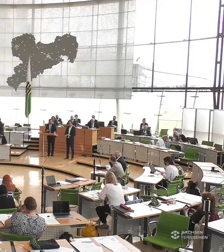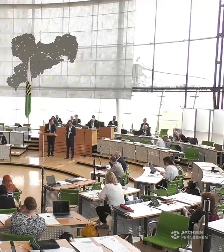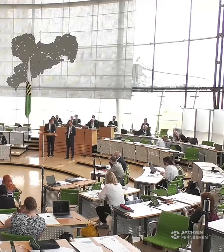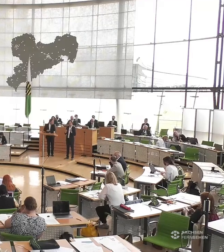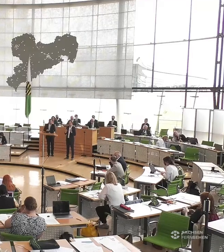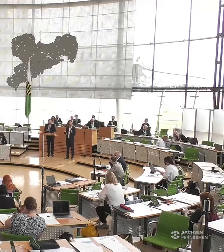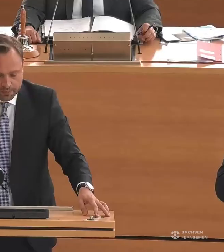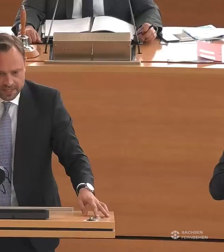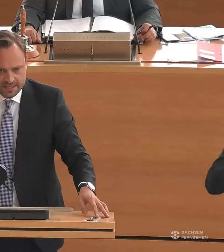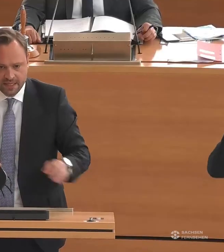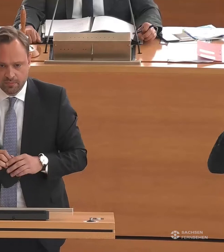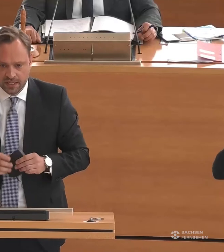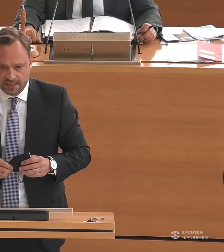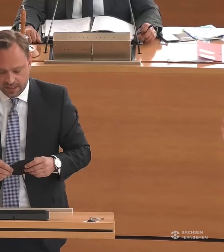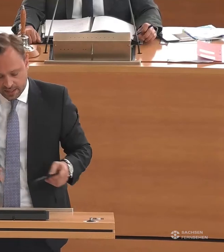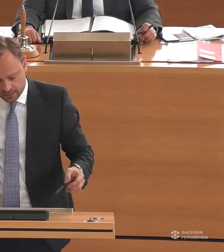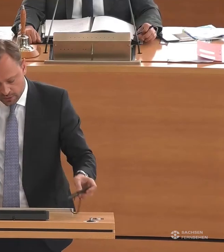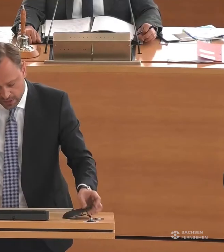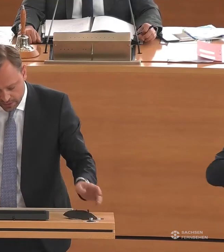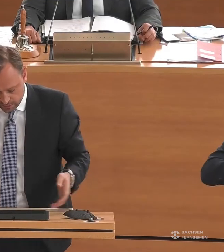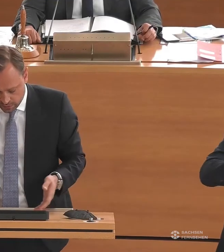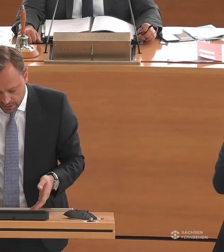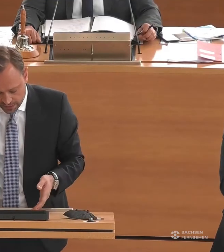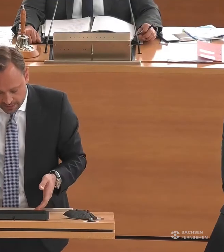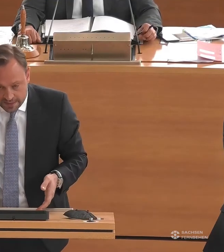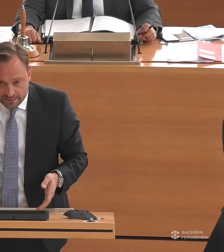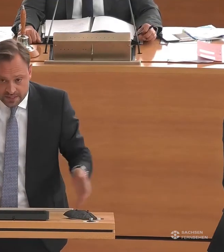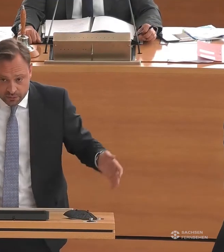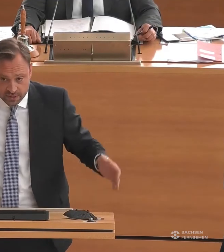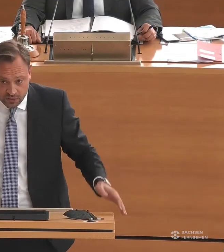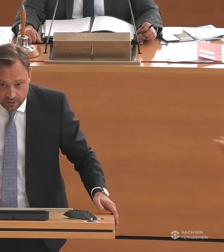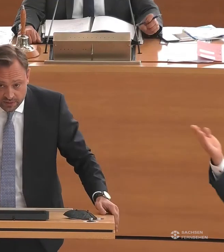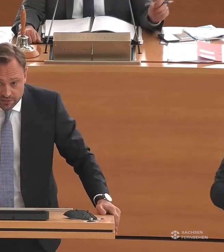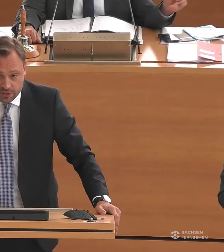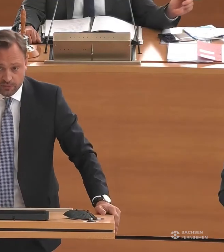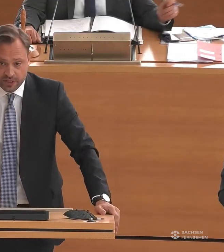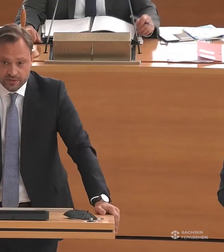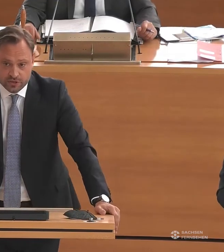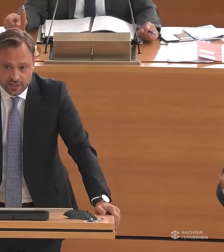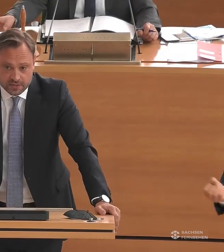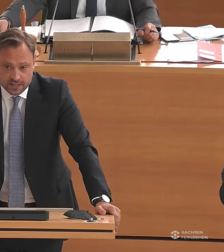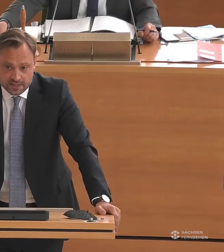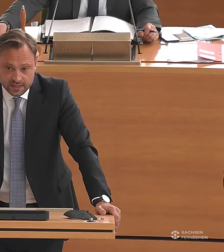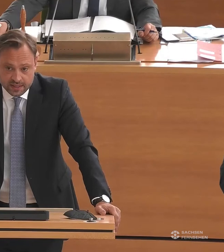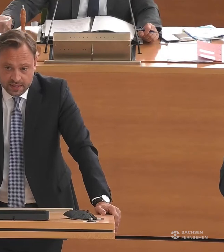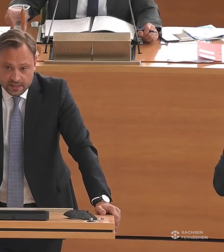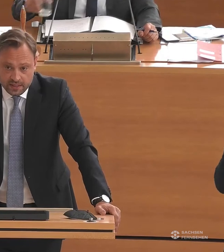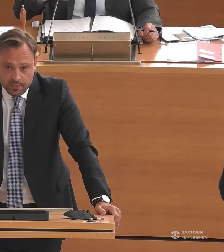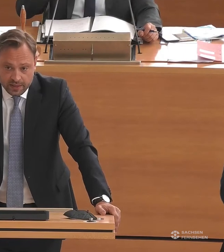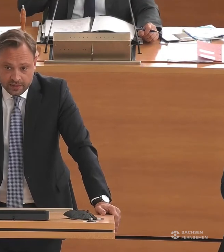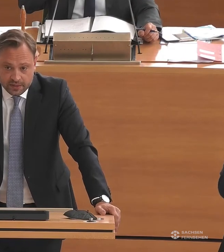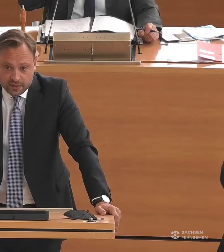Sehr geehrter Herr Präsident, meine sehr geehrten Kolleginnen und Kollegen, ich will es natürlich auch nicht versäumen an dieser Stelle, zunächst den